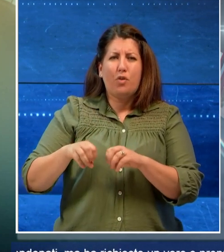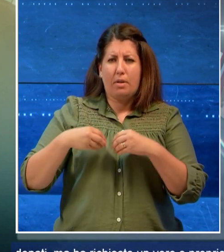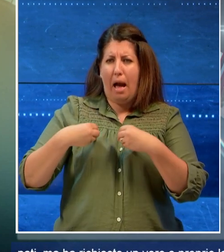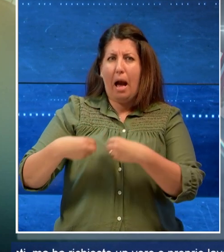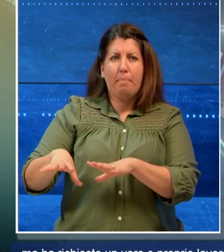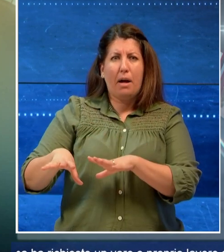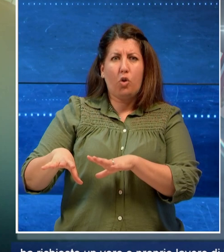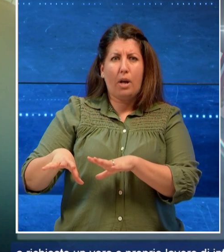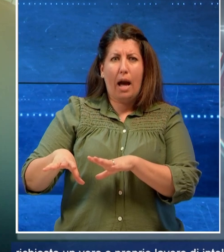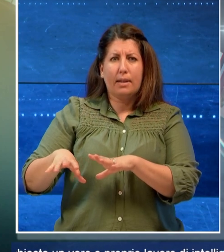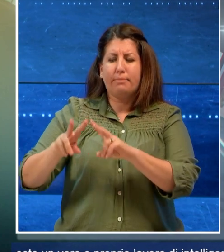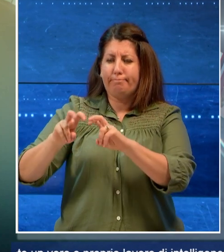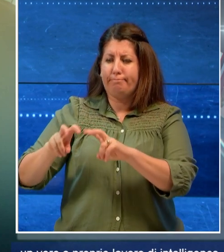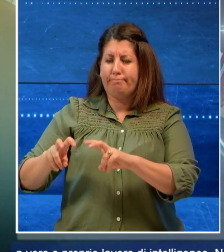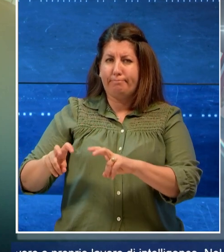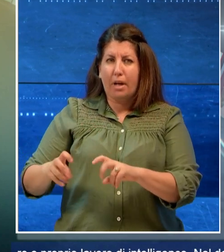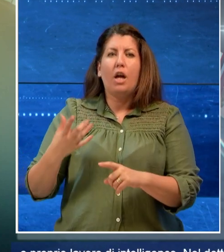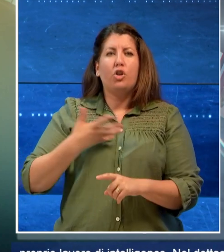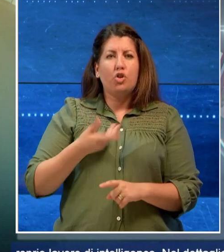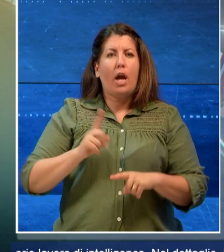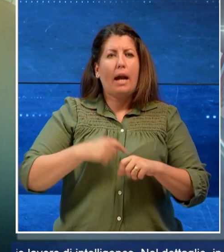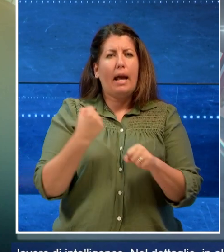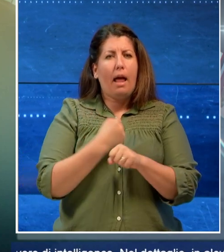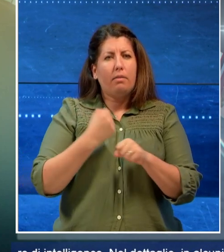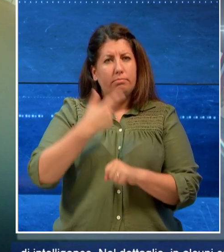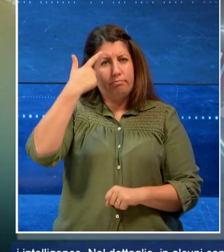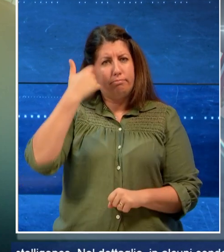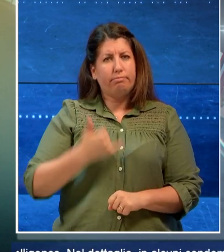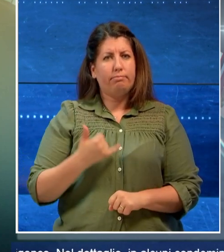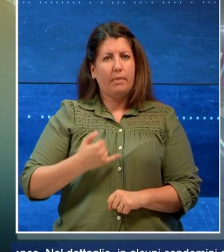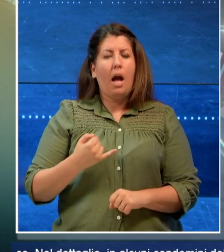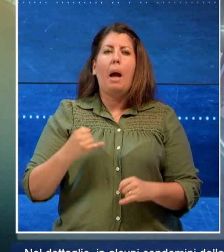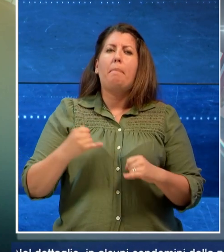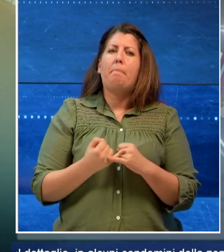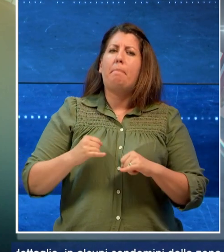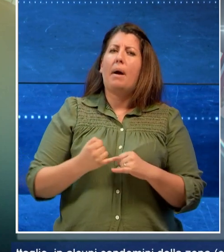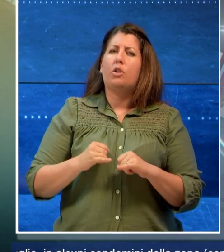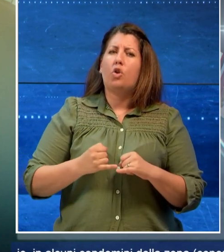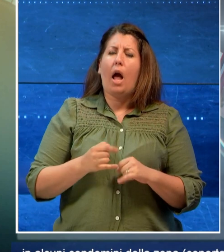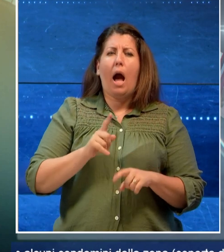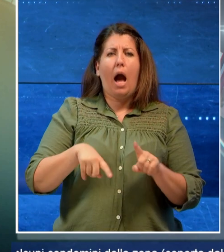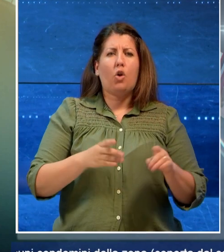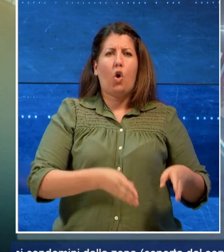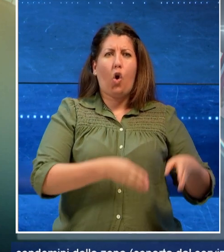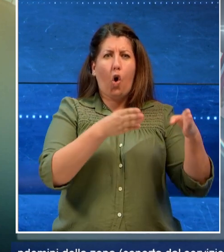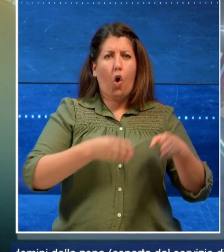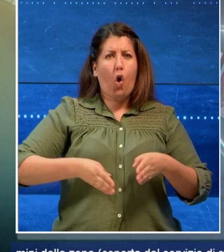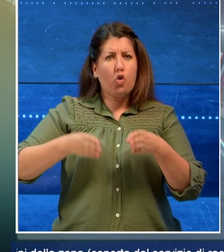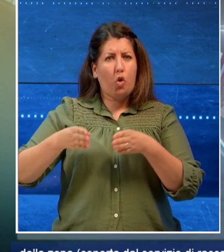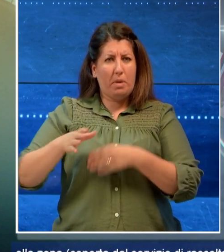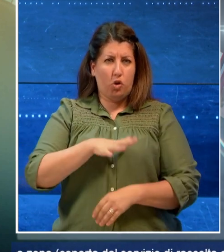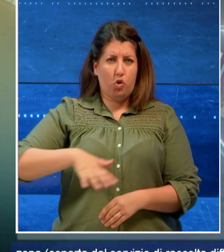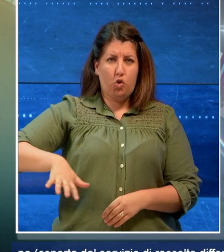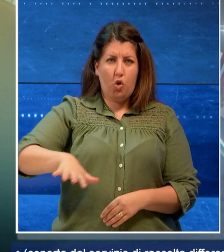vero e proprio lavoro di intelligence. Nel dettaglio, in alcuni condomini della zona coperta dal